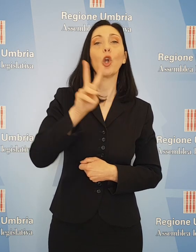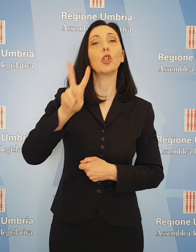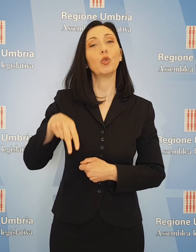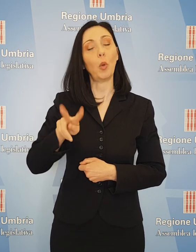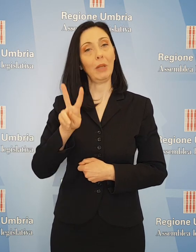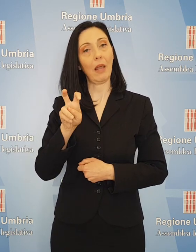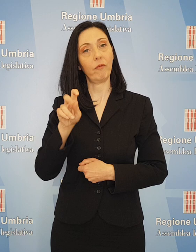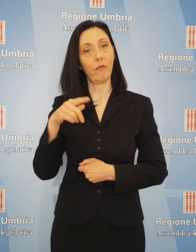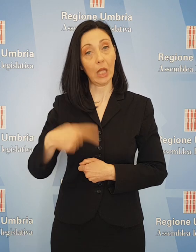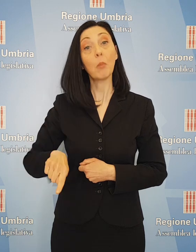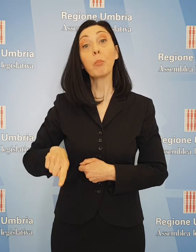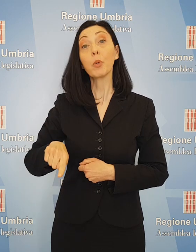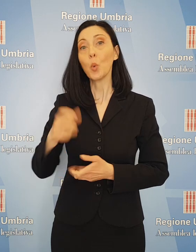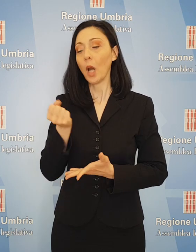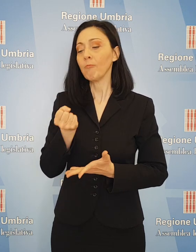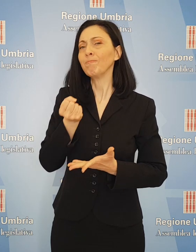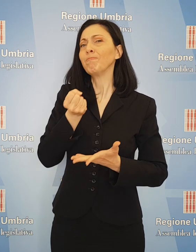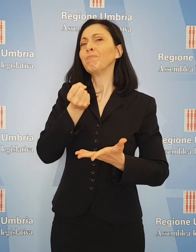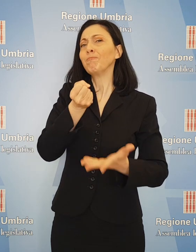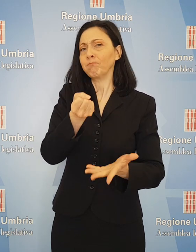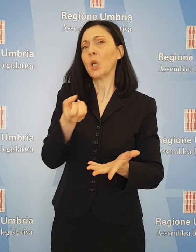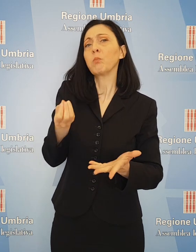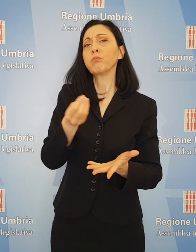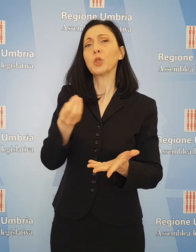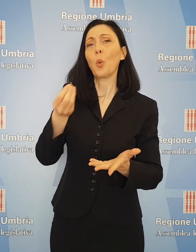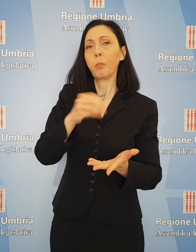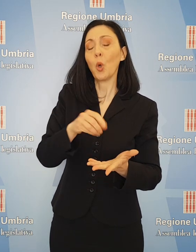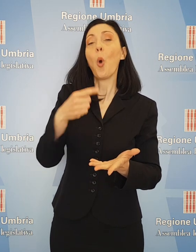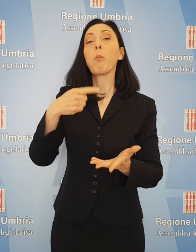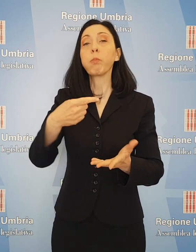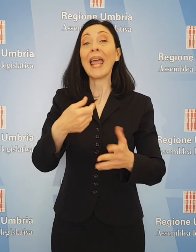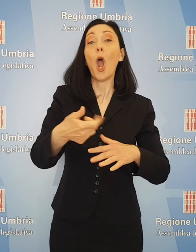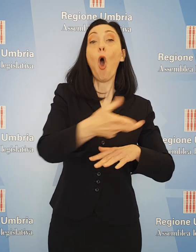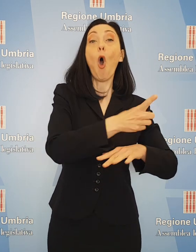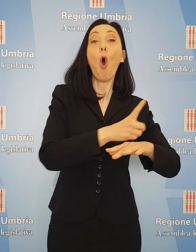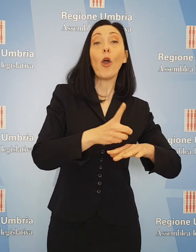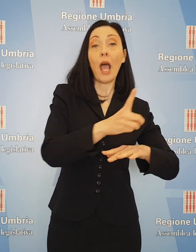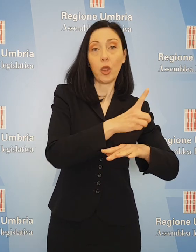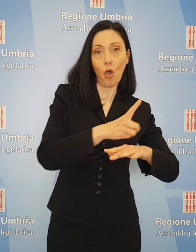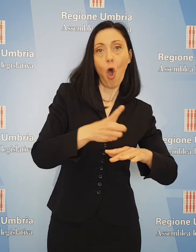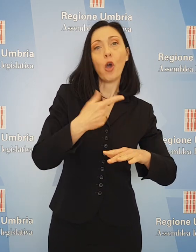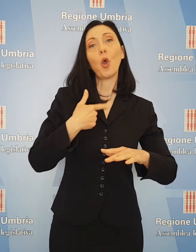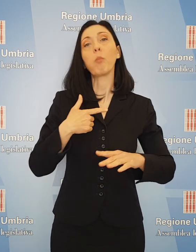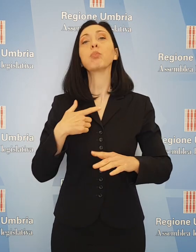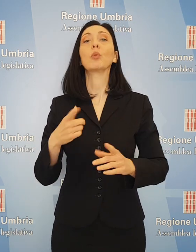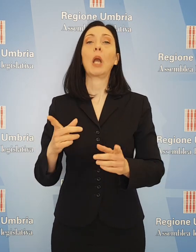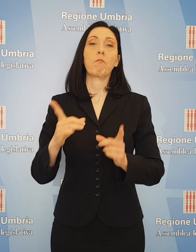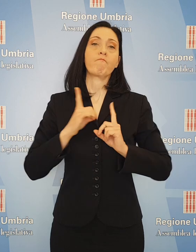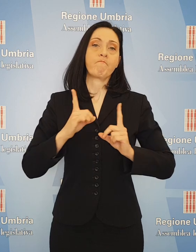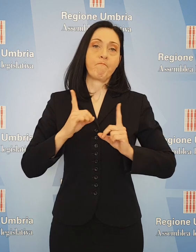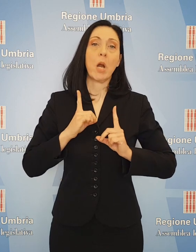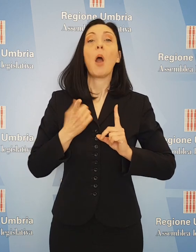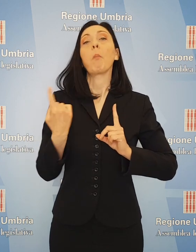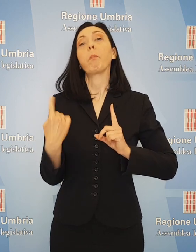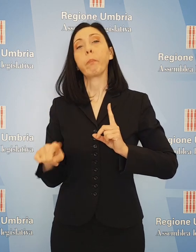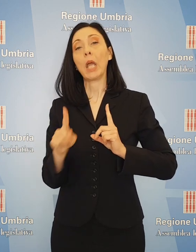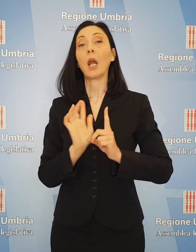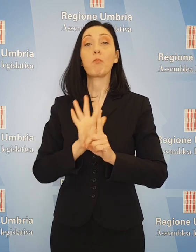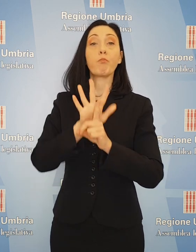Un potenziamento delle risorse ci sarà per la valorizzazione degli oratori per la prevenzione e il contrasto del bullismo